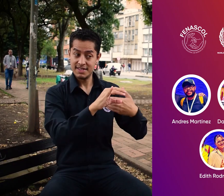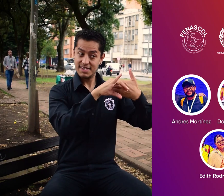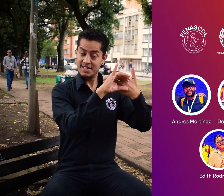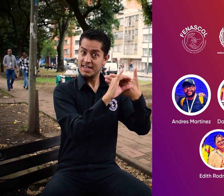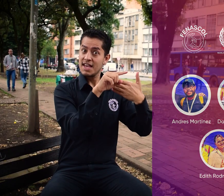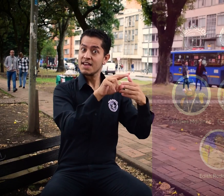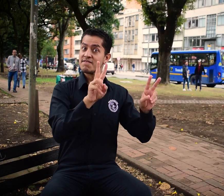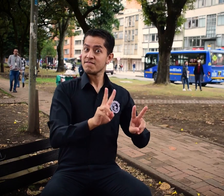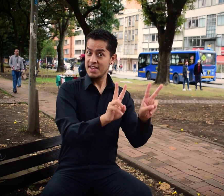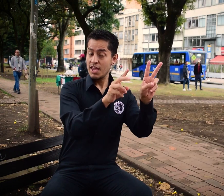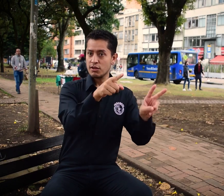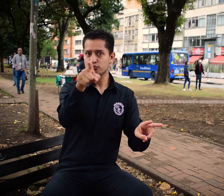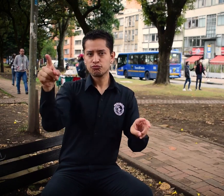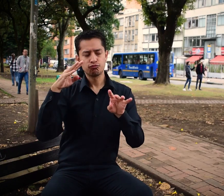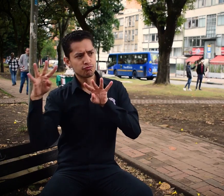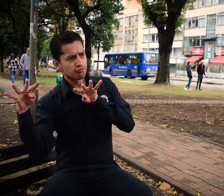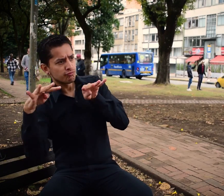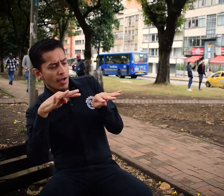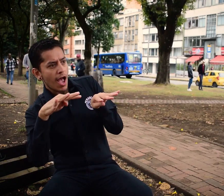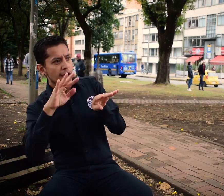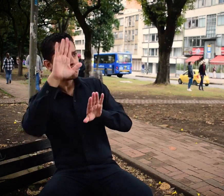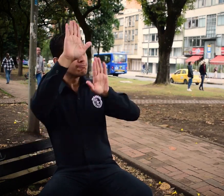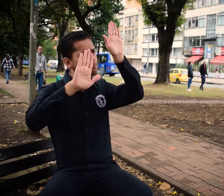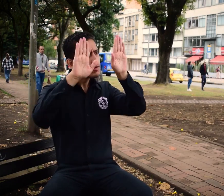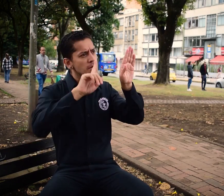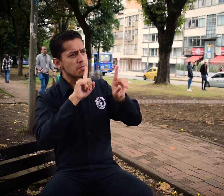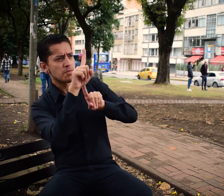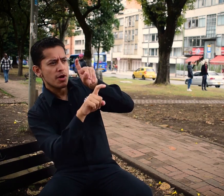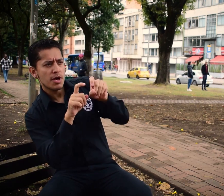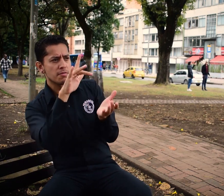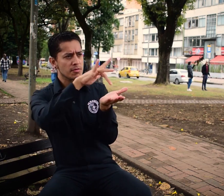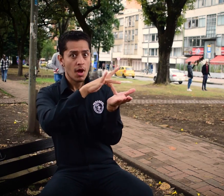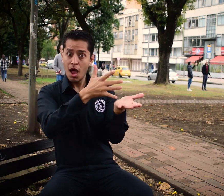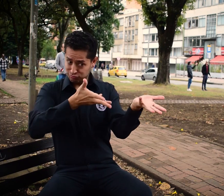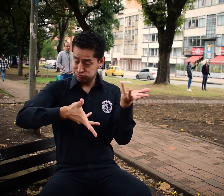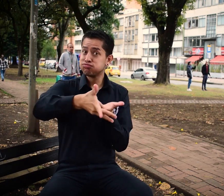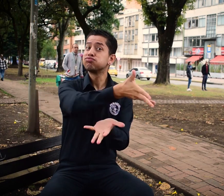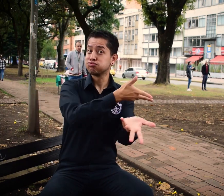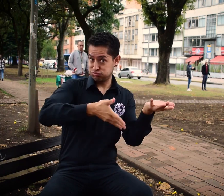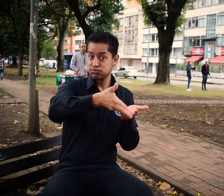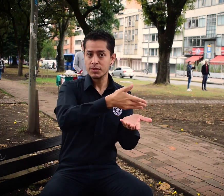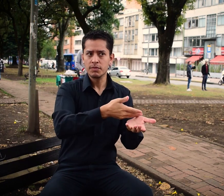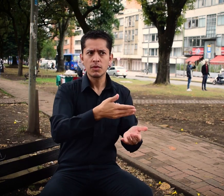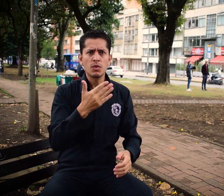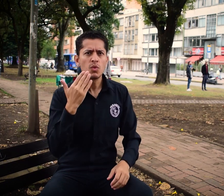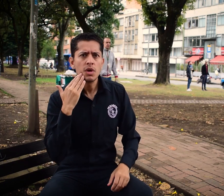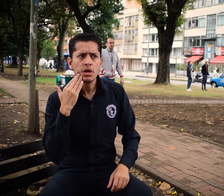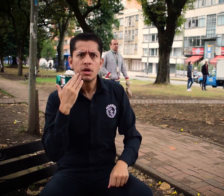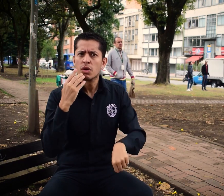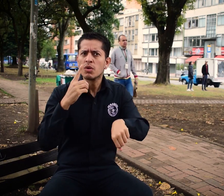En este Instagram Live podrás verlo y participar con tus preguntas a los invitados. Este se llevará a cabo